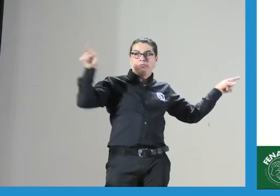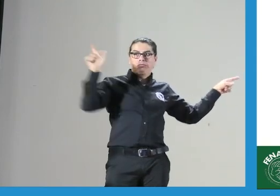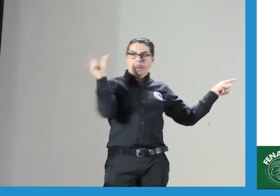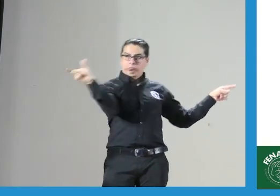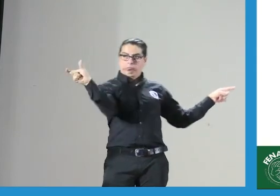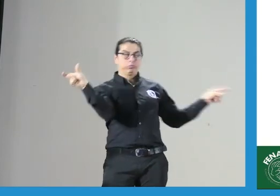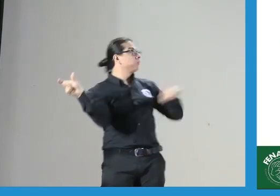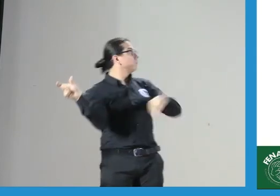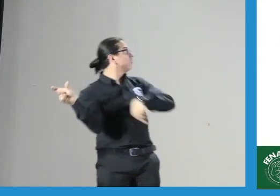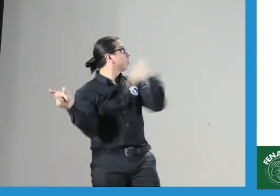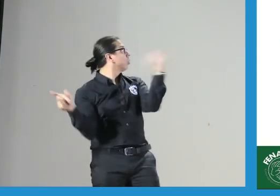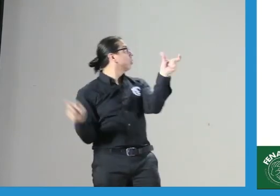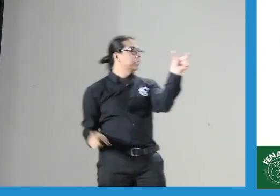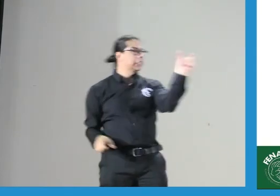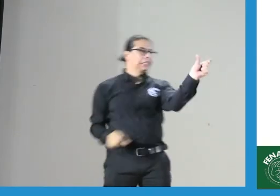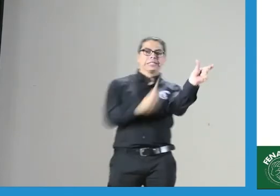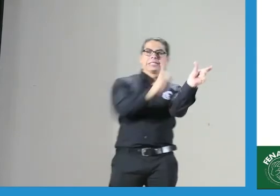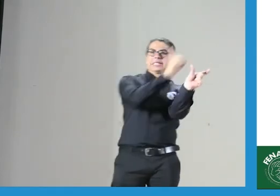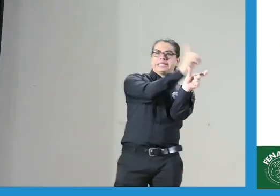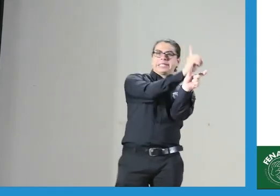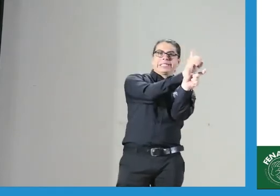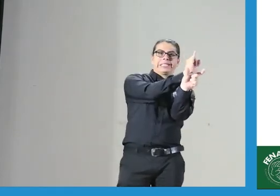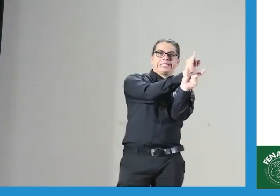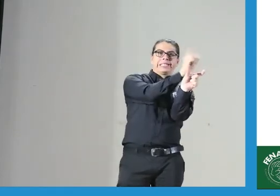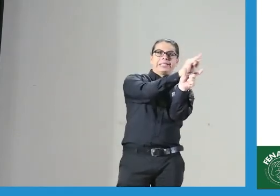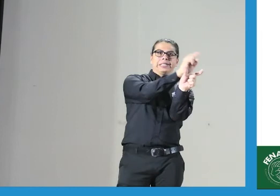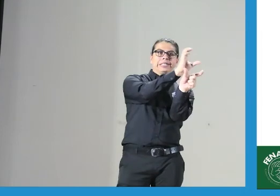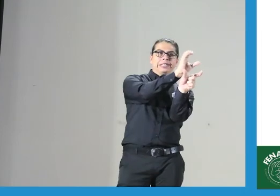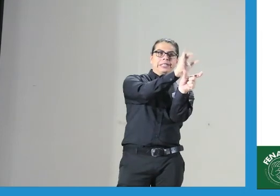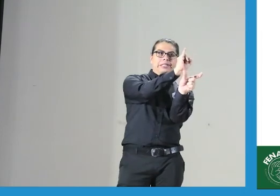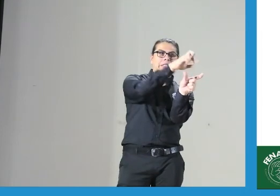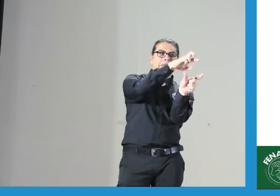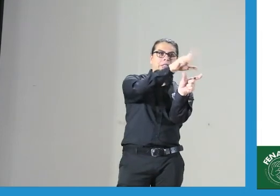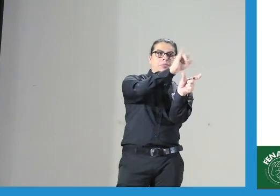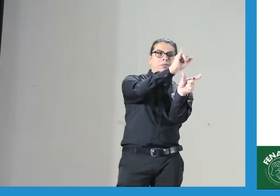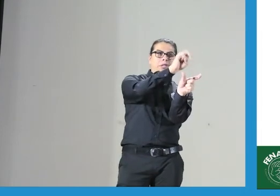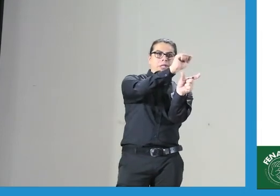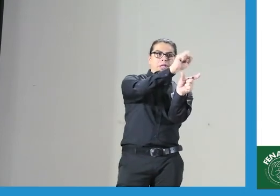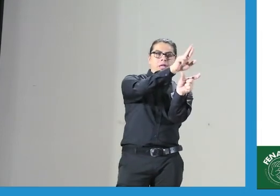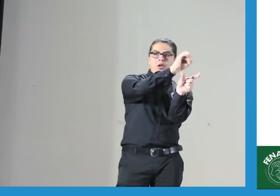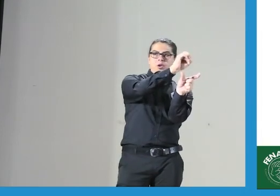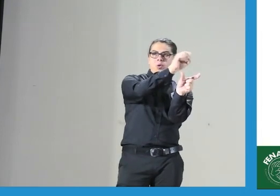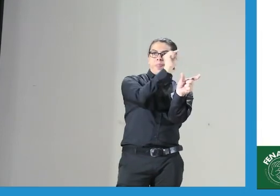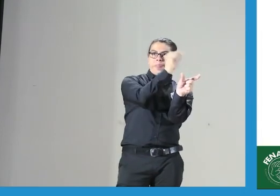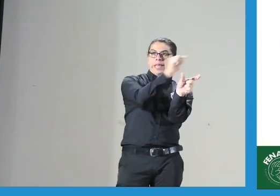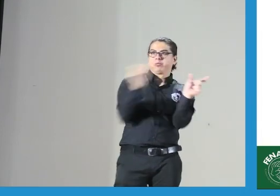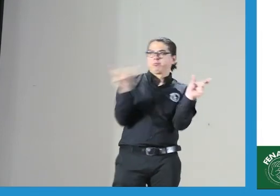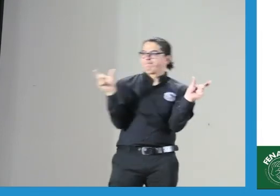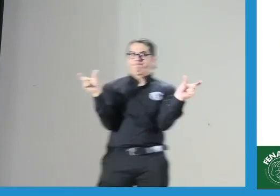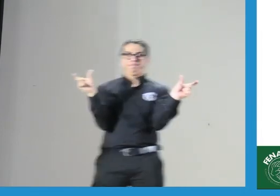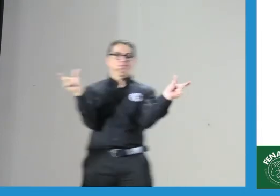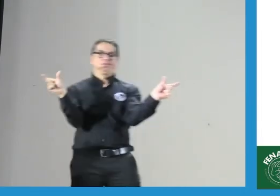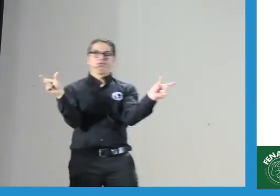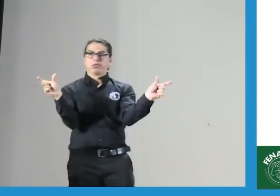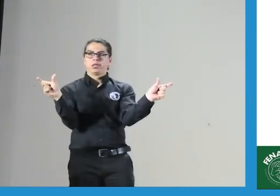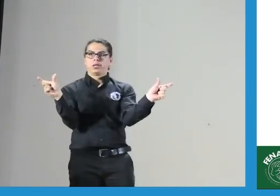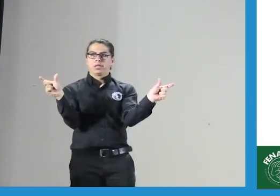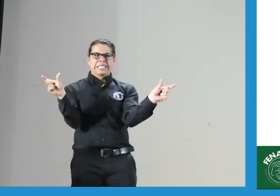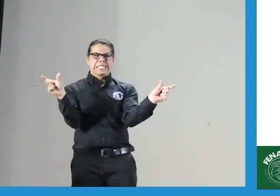tengan en cuenta esa palabra y tengan en cuenta la otra palabra disciplinaria ¿a qué se refieren